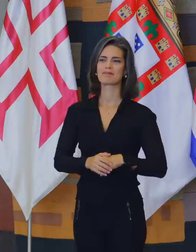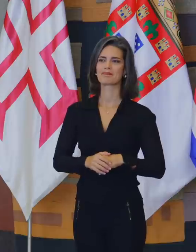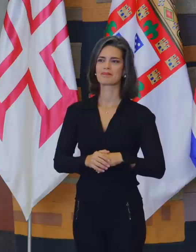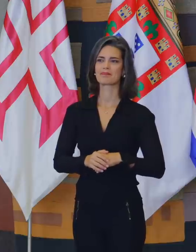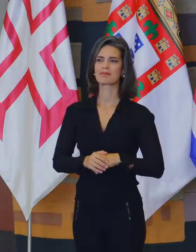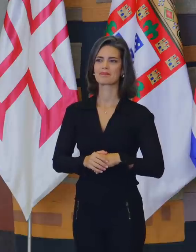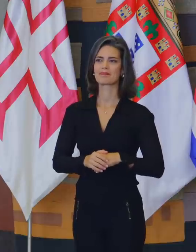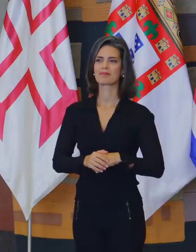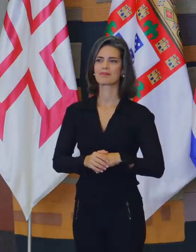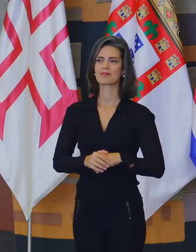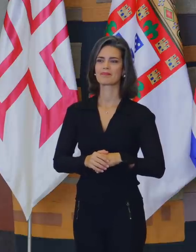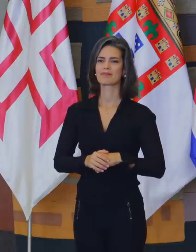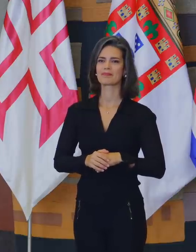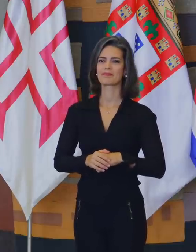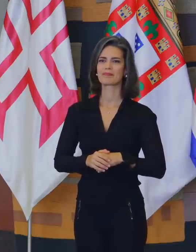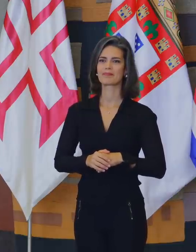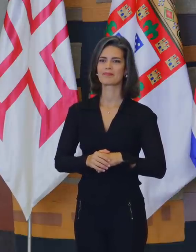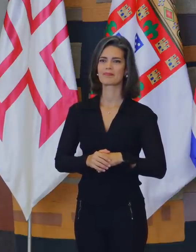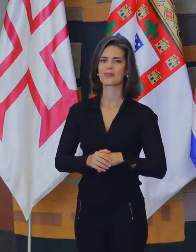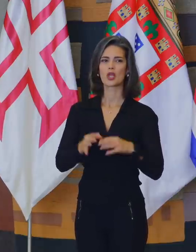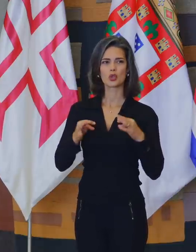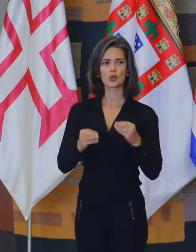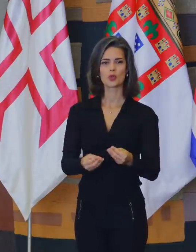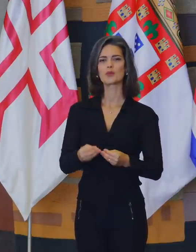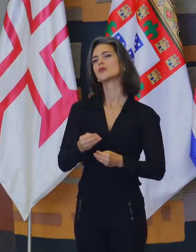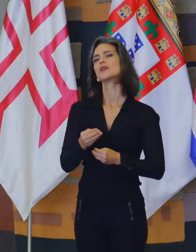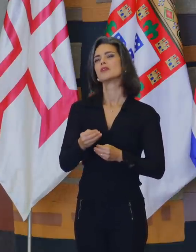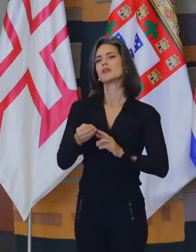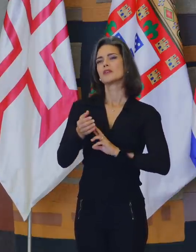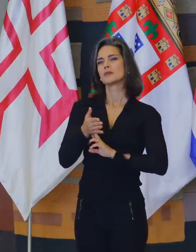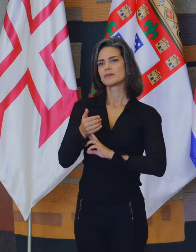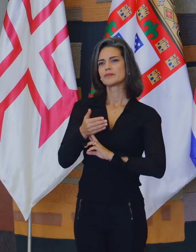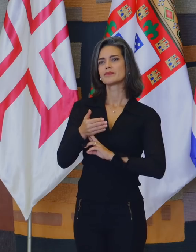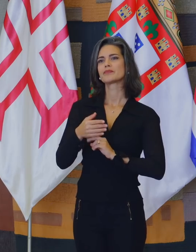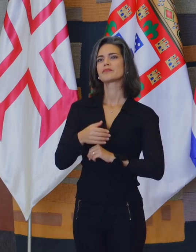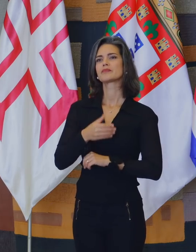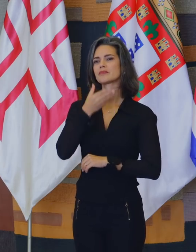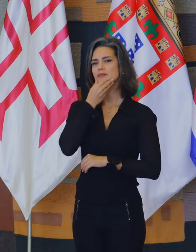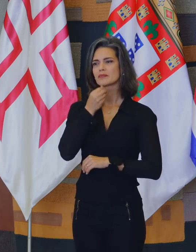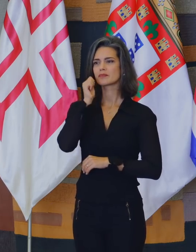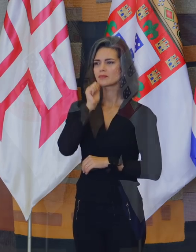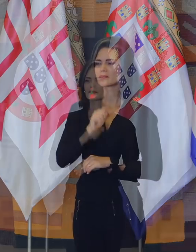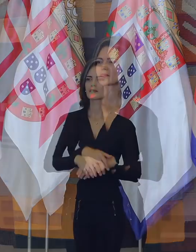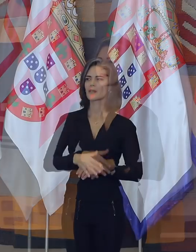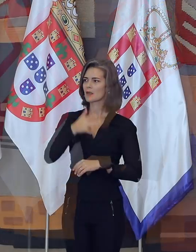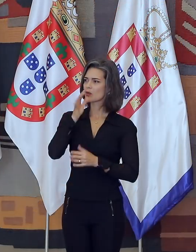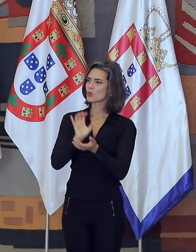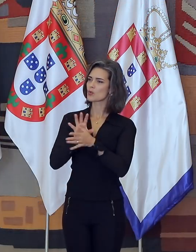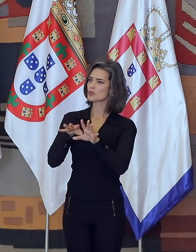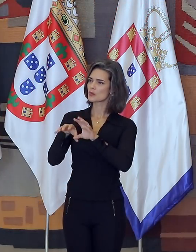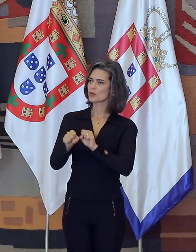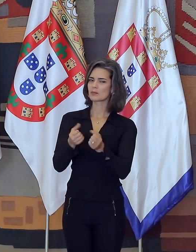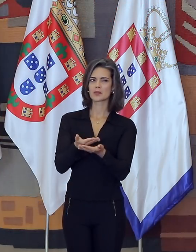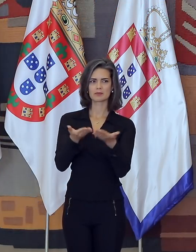Senhores e senhoras embaixadores aqui presentes, caros formandos, senhoras e senhores.